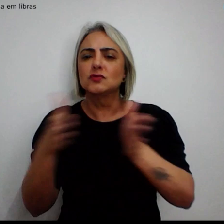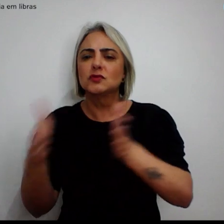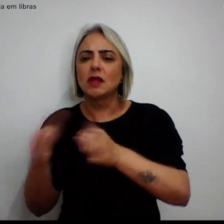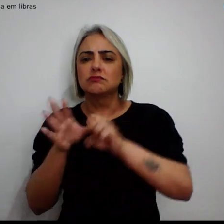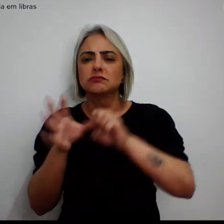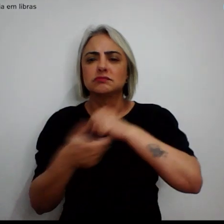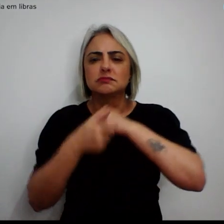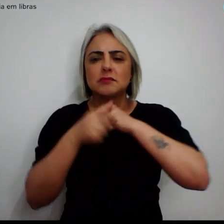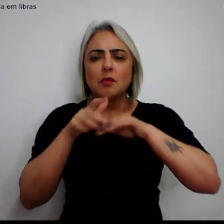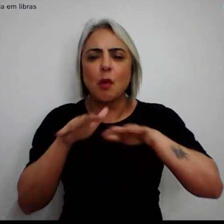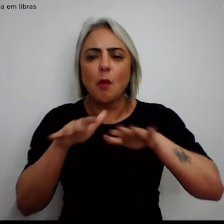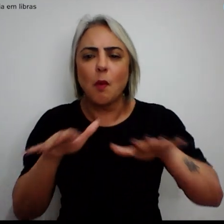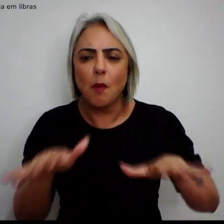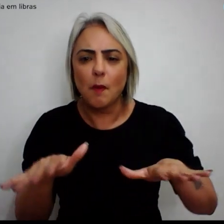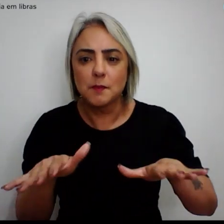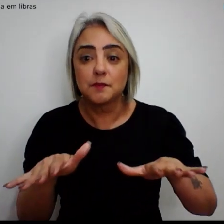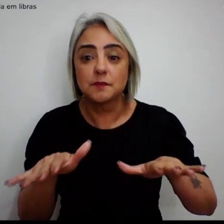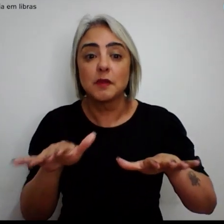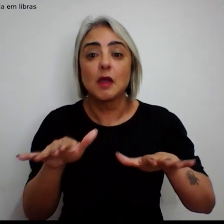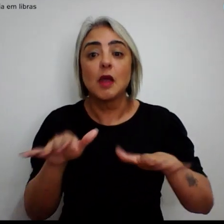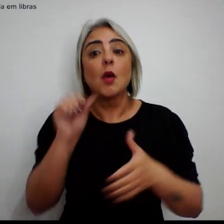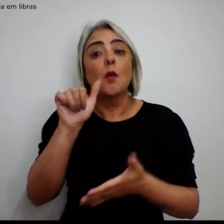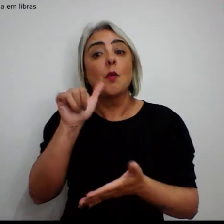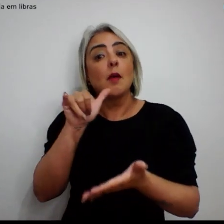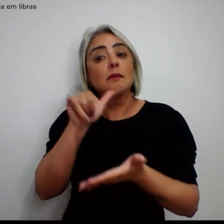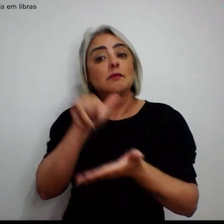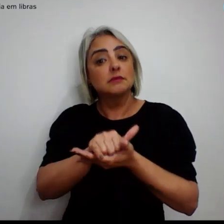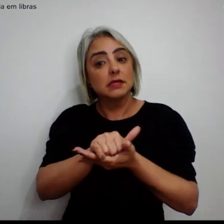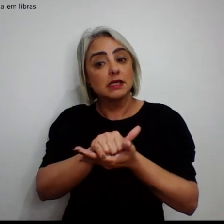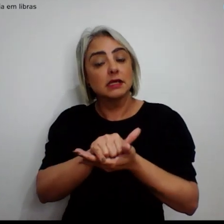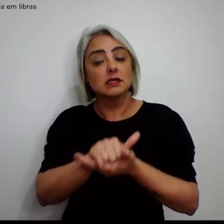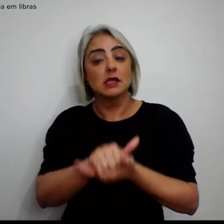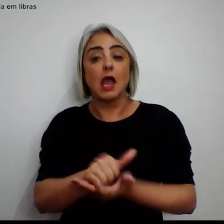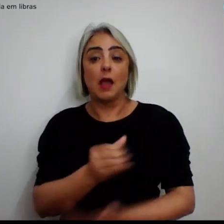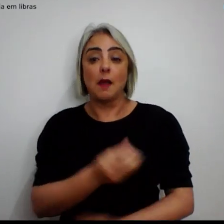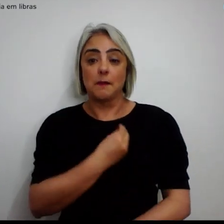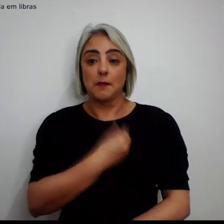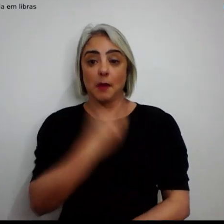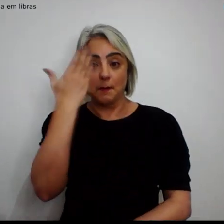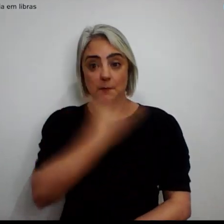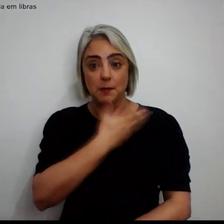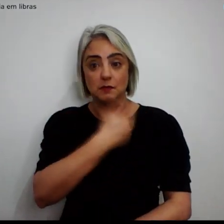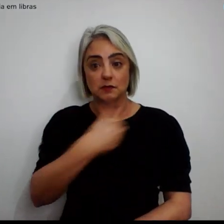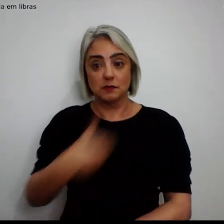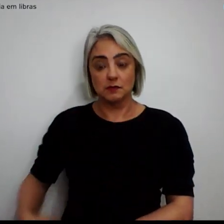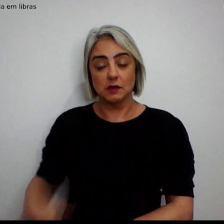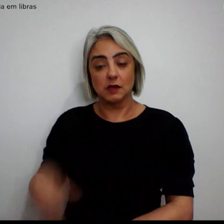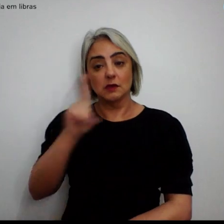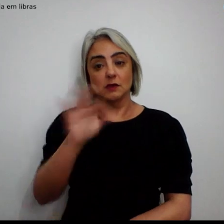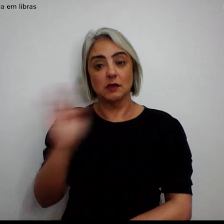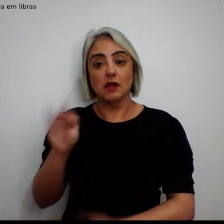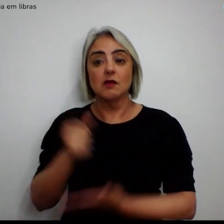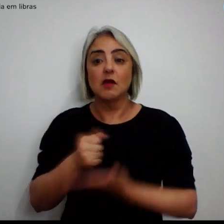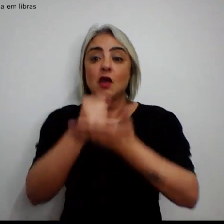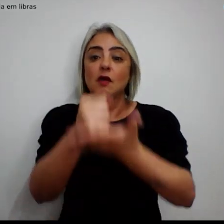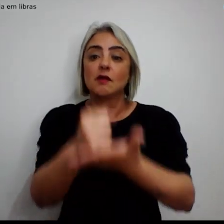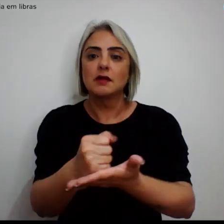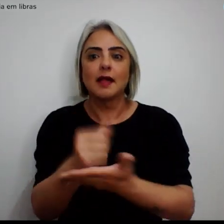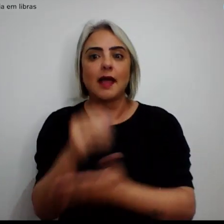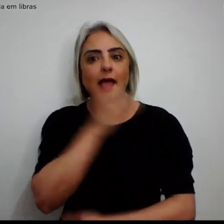da Covid-19, o aplicativo Prova de Vida GDF oferece agilidade no